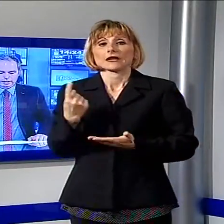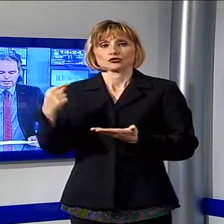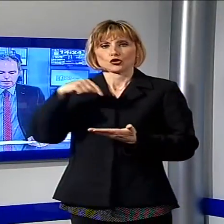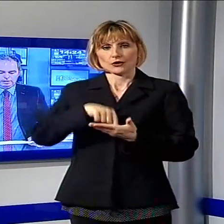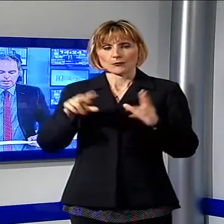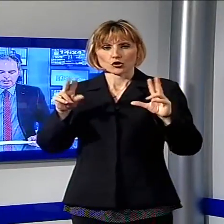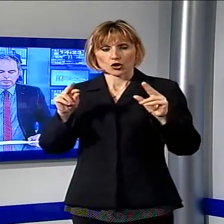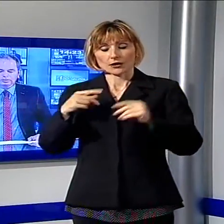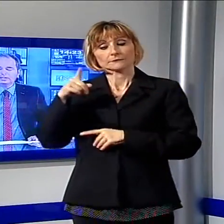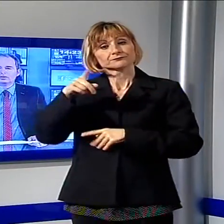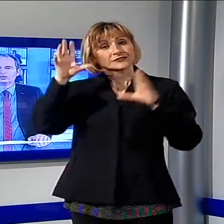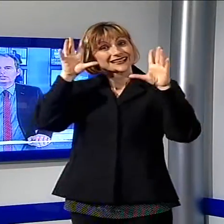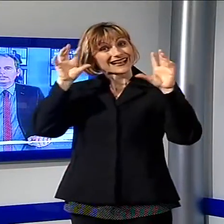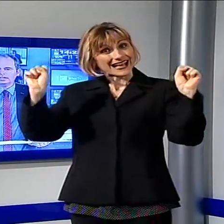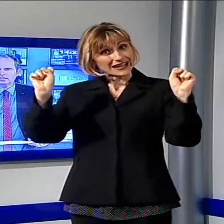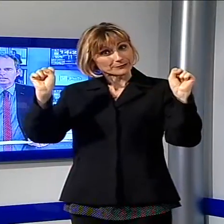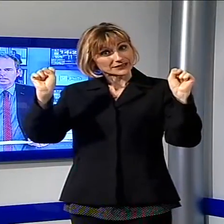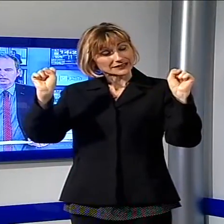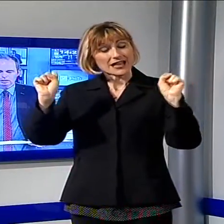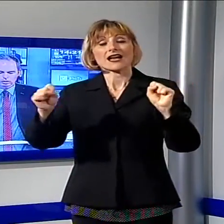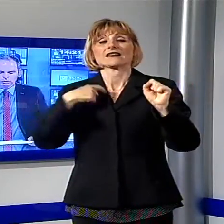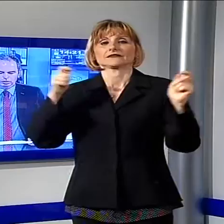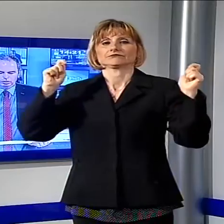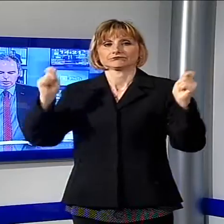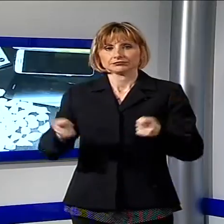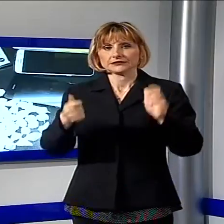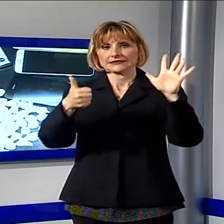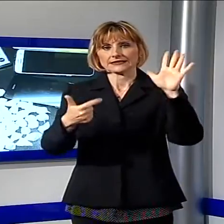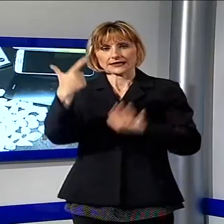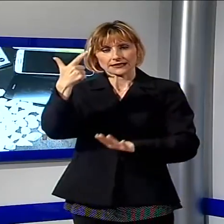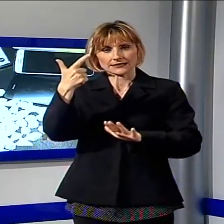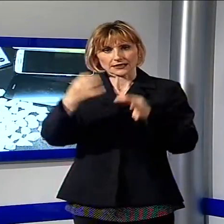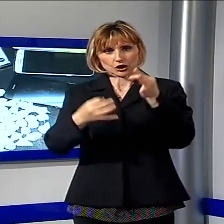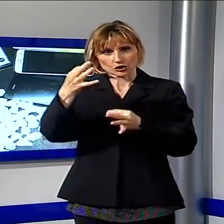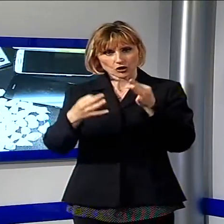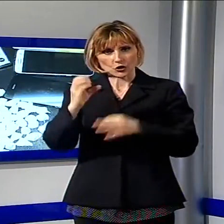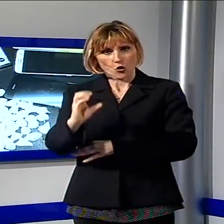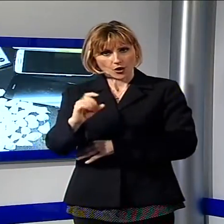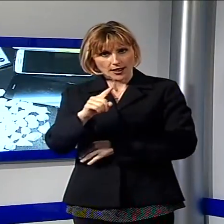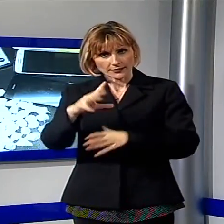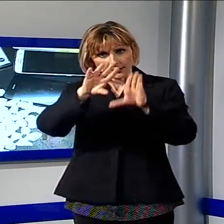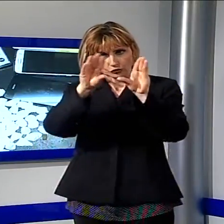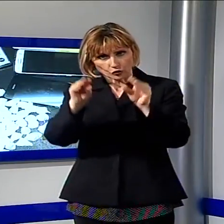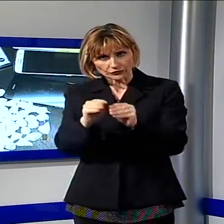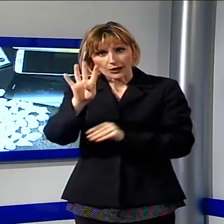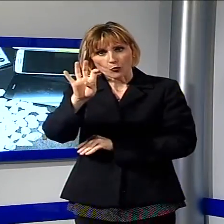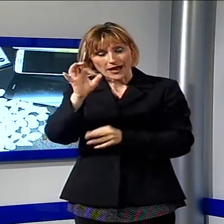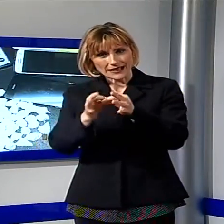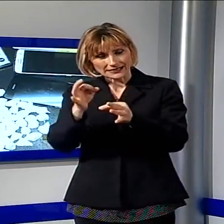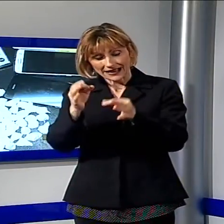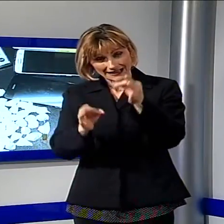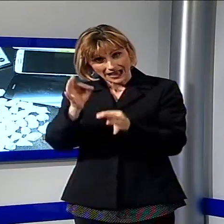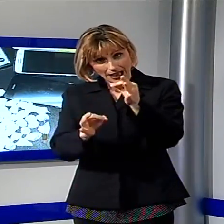cronaca. I carabinieri hanno sequestrato 67 dosi di cocaina per un totale di 40 grammi, vedete nella fotografia,